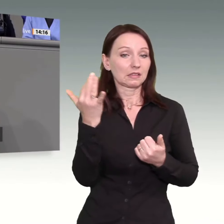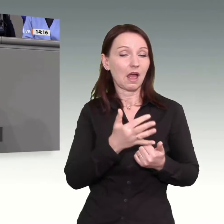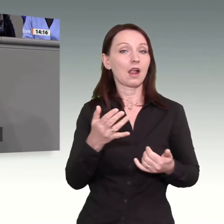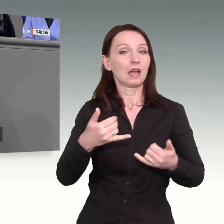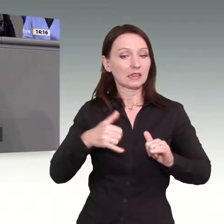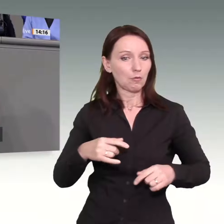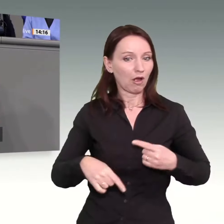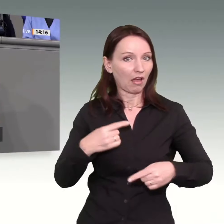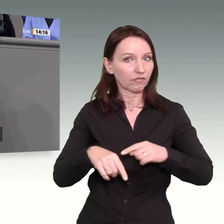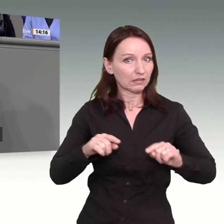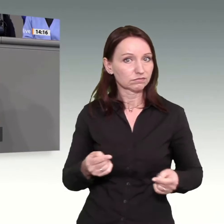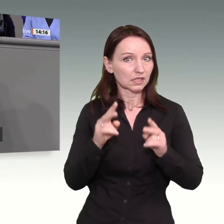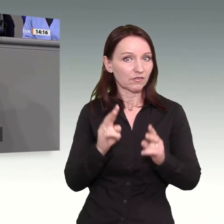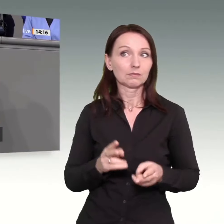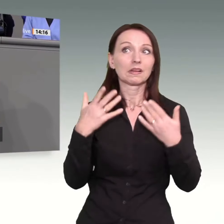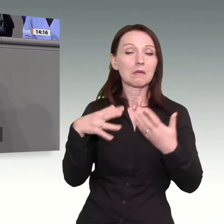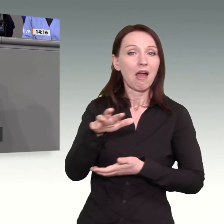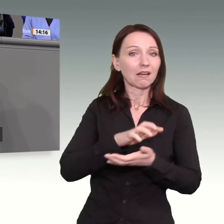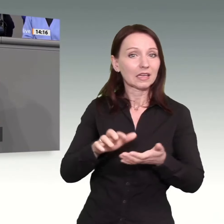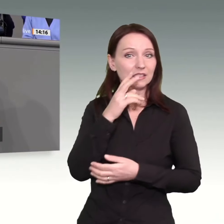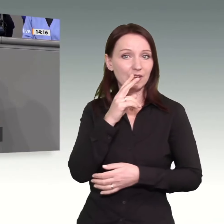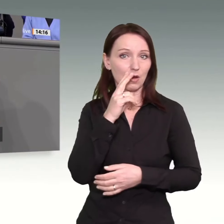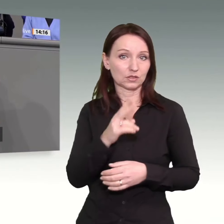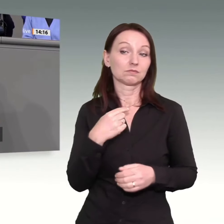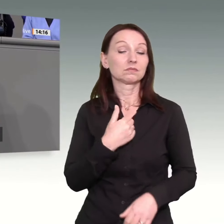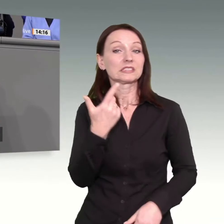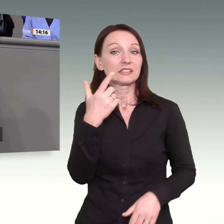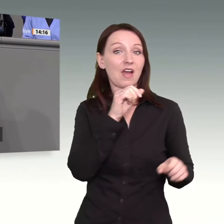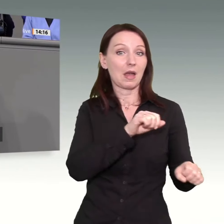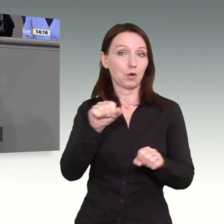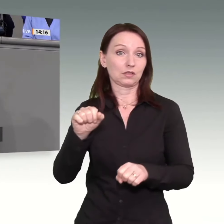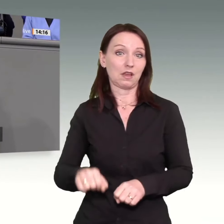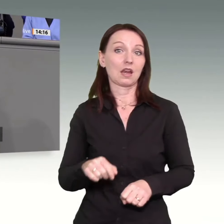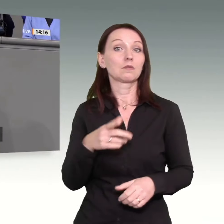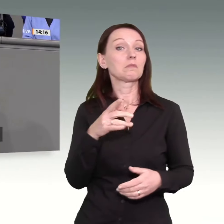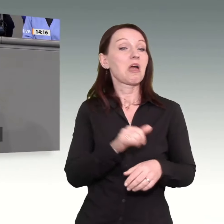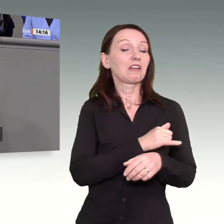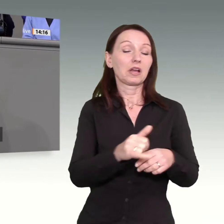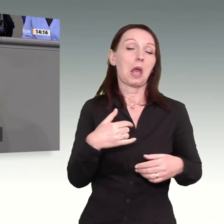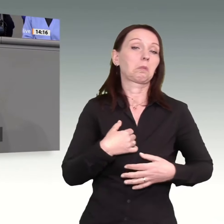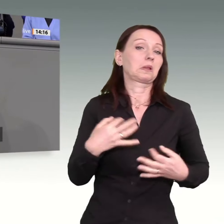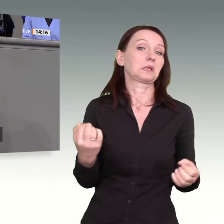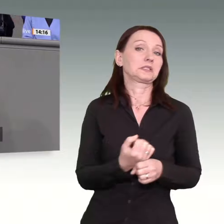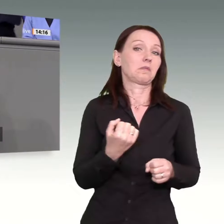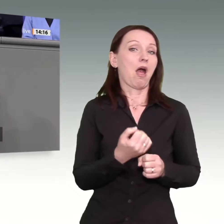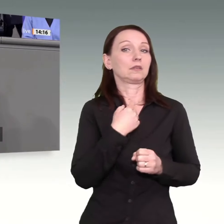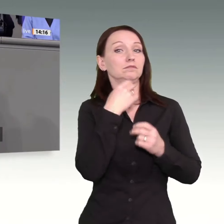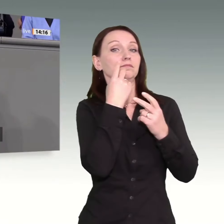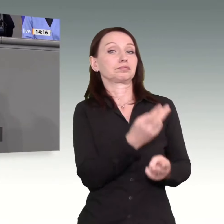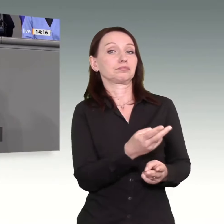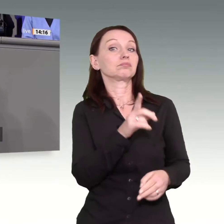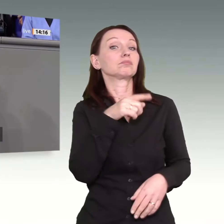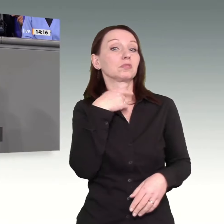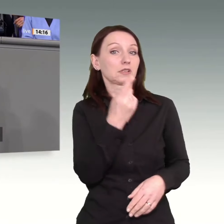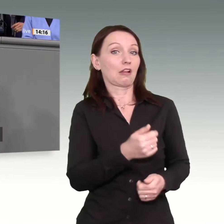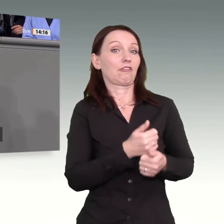werden verändert mit teils katastrophalen ökonomischen, ökologischen und sozialen Folgen. Oder wir verändern selber und gestalten den